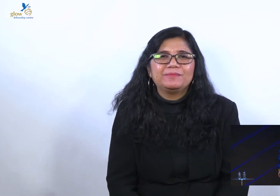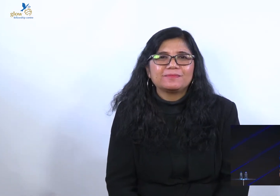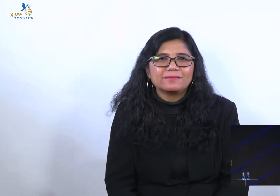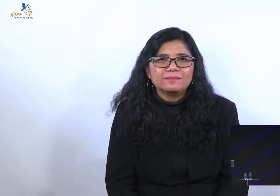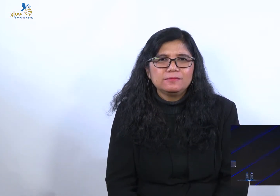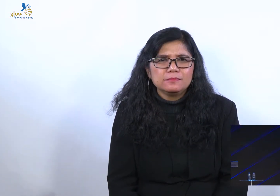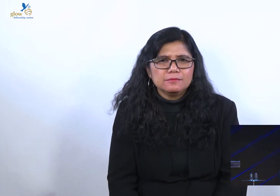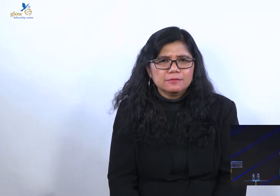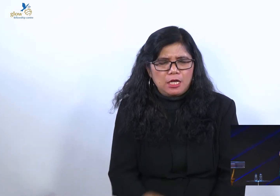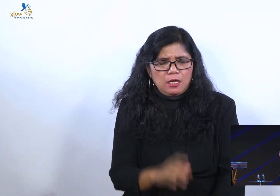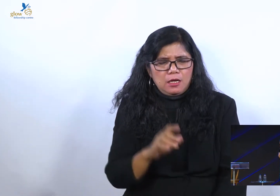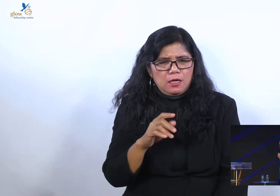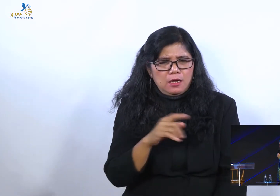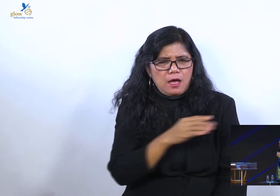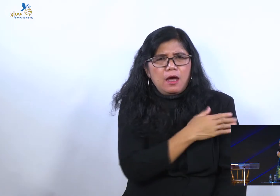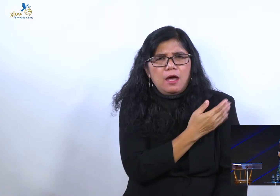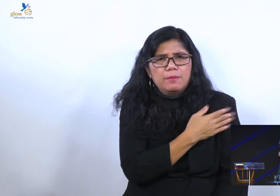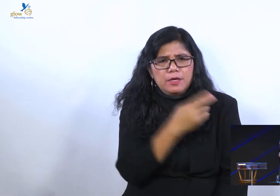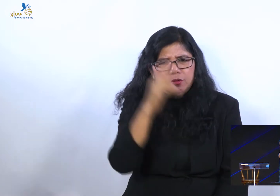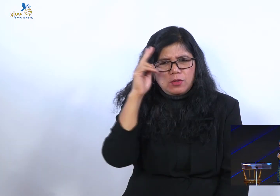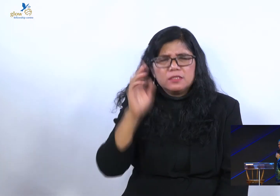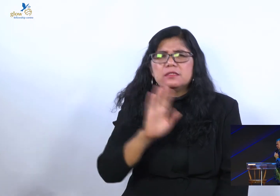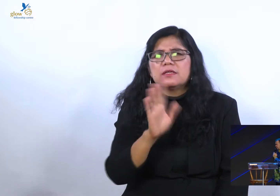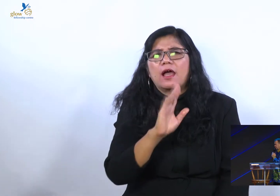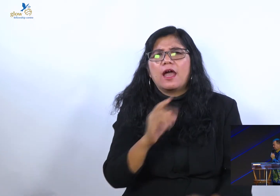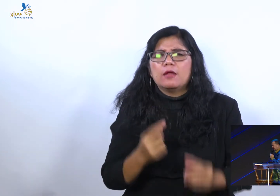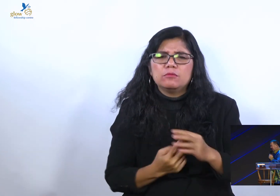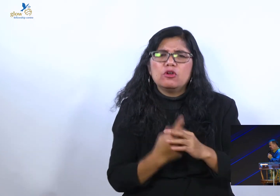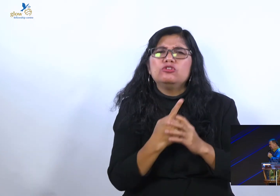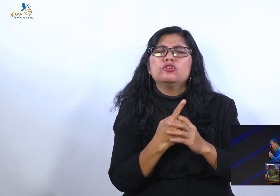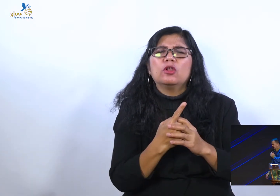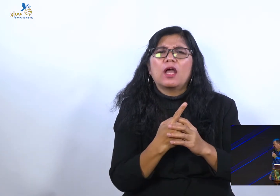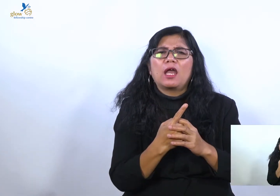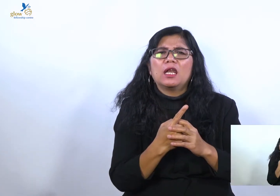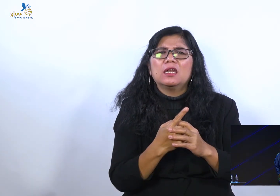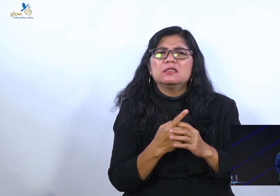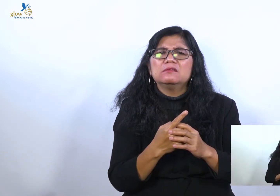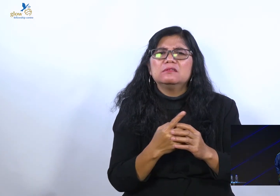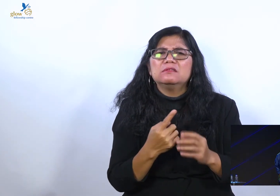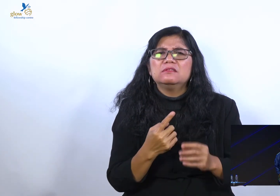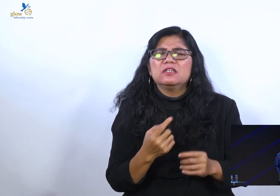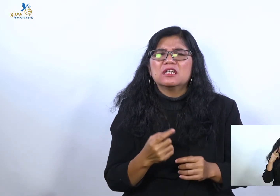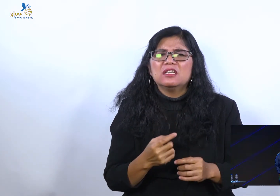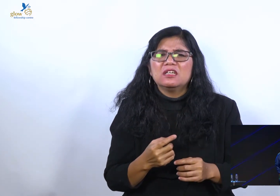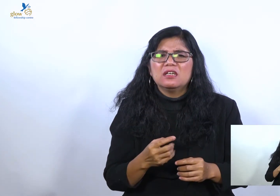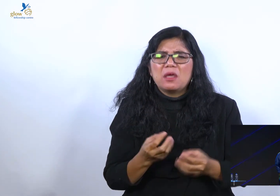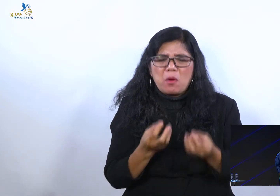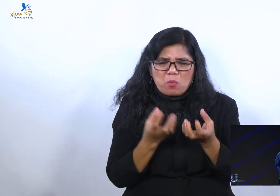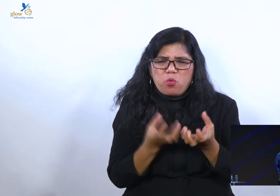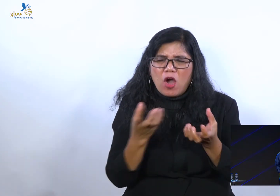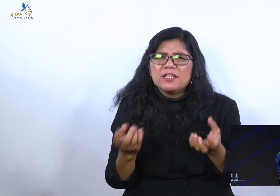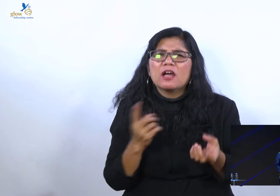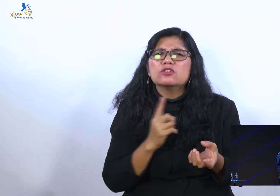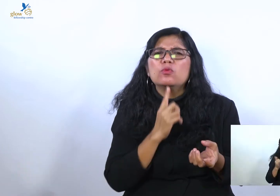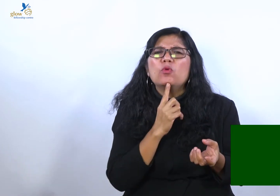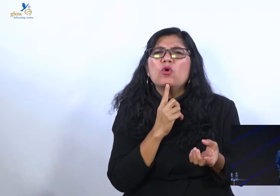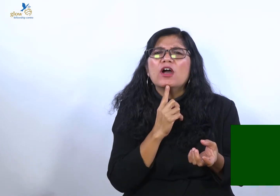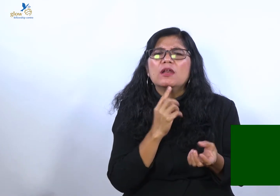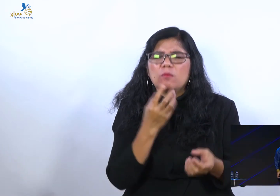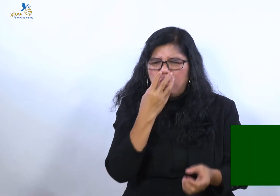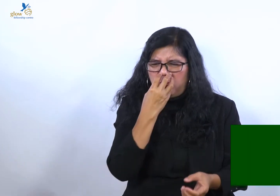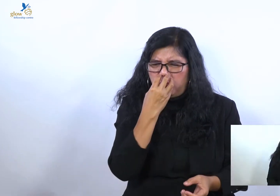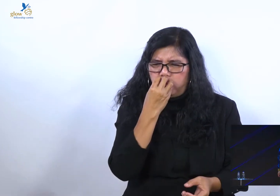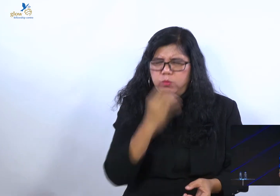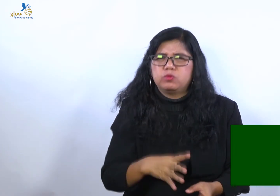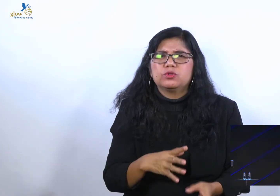Sebagai hamba lah saya mau bilang. Kenapa jadi menonjolkan diri? Buahnya udah busuk. Buahnya sudah buah kesombongan dan ala benci kesombongan.